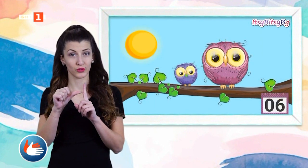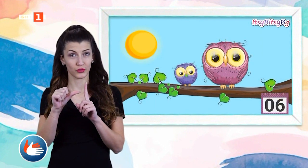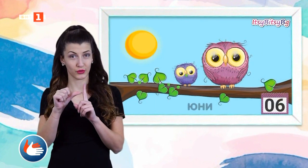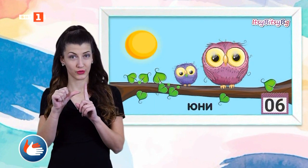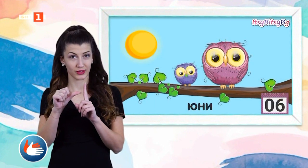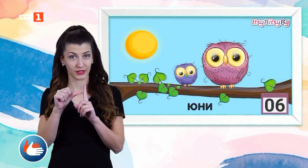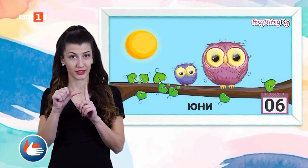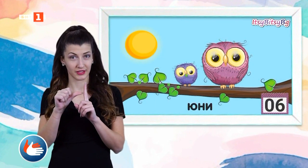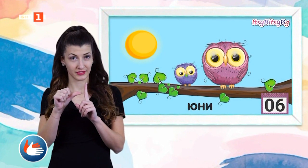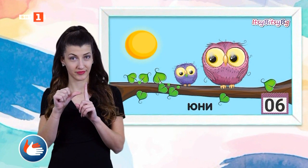Юни